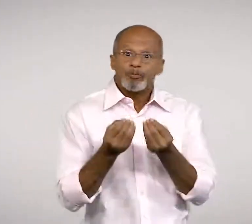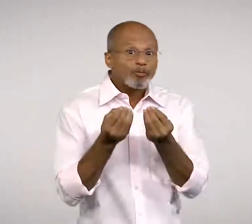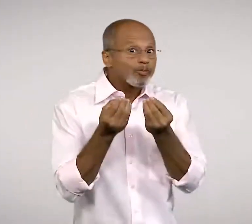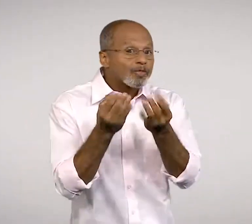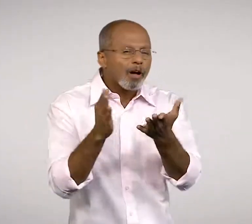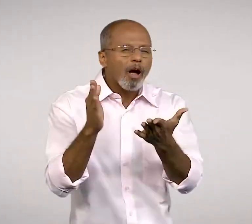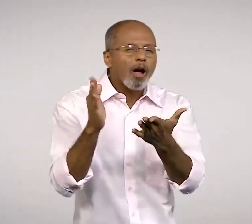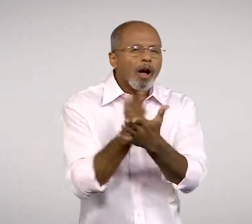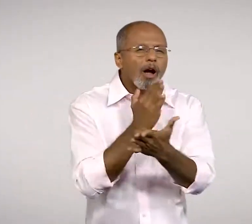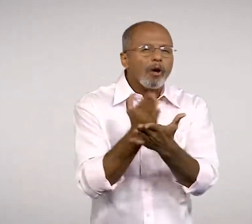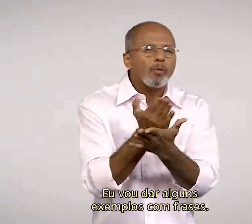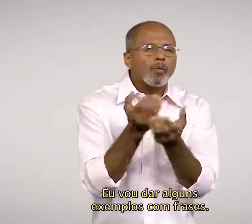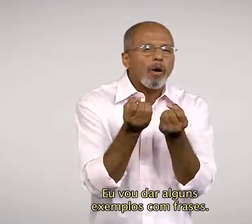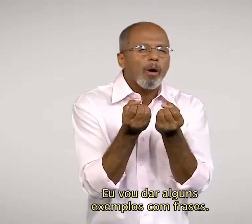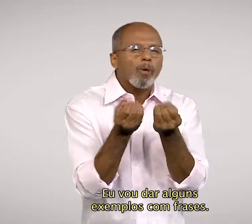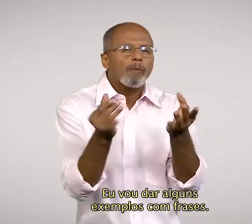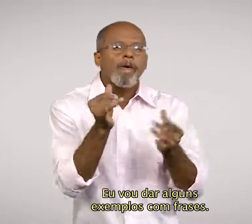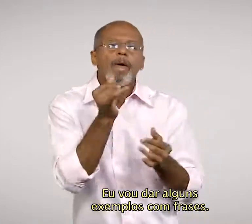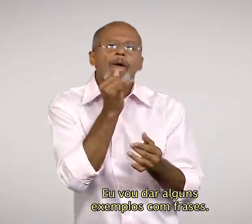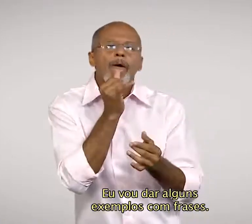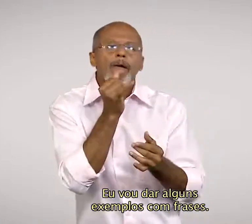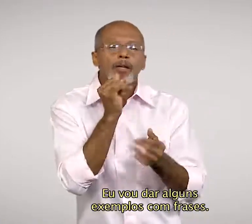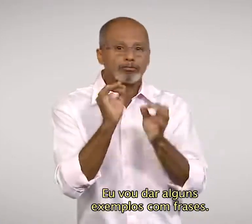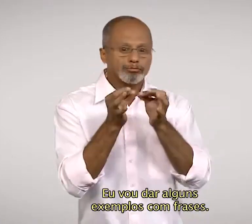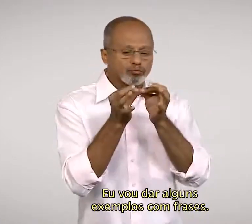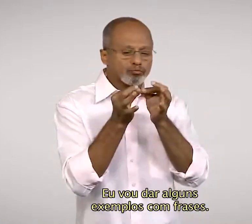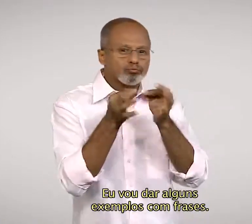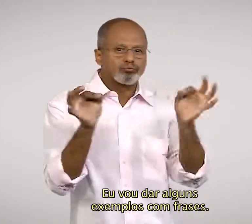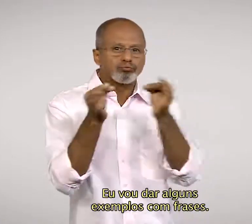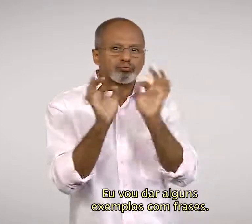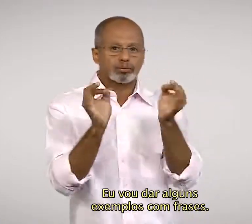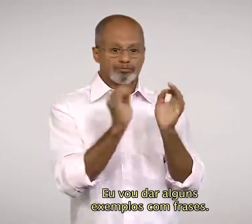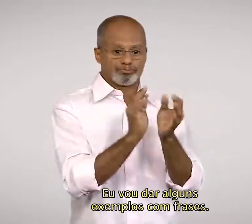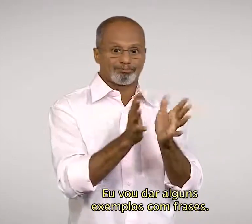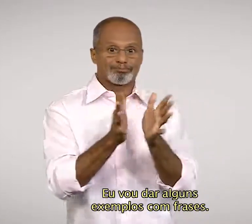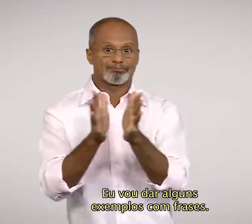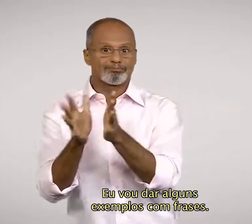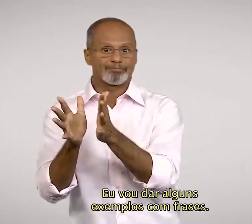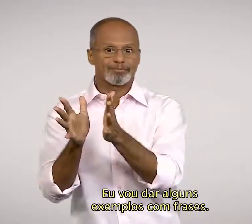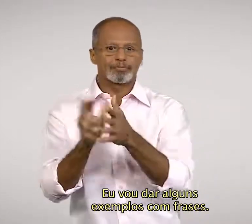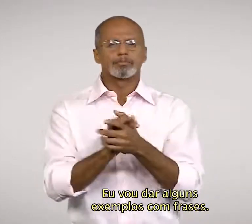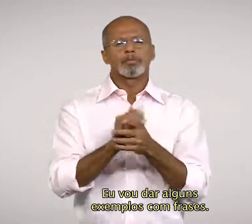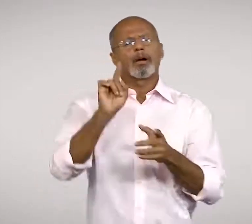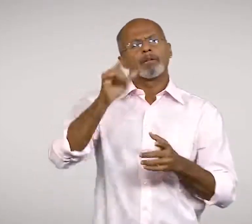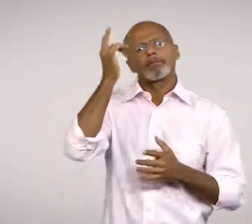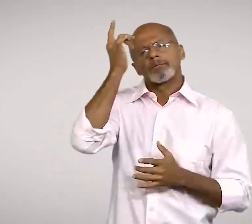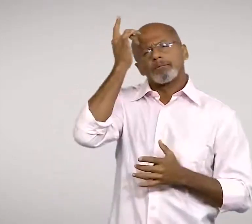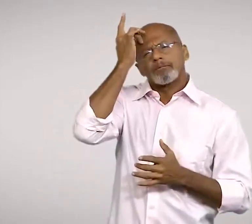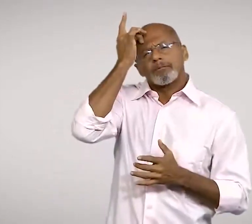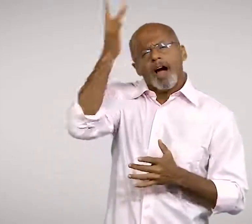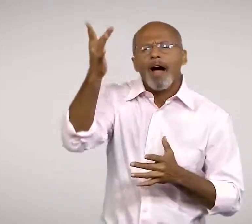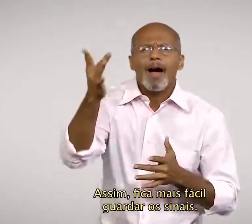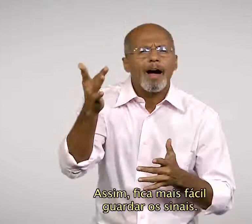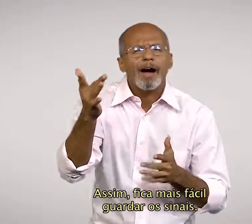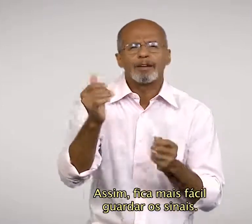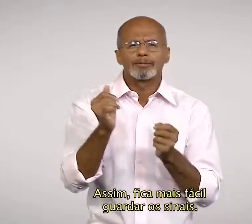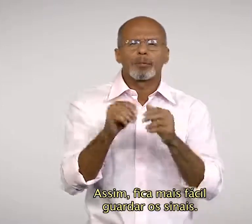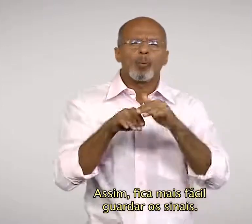Eu vou dar alguns exemplos com frases. Assim, fica mais